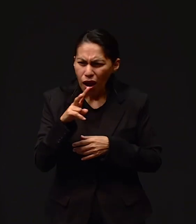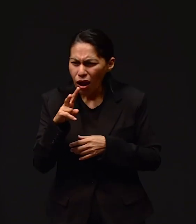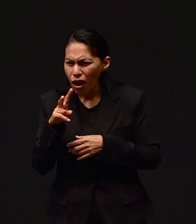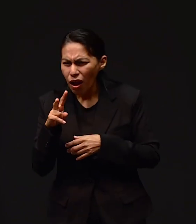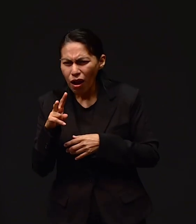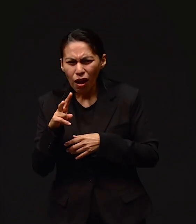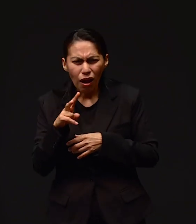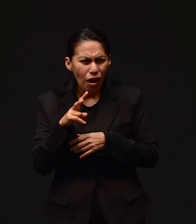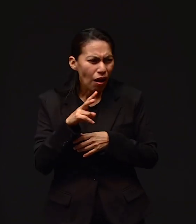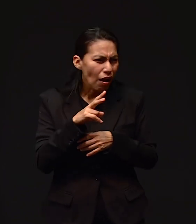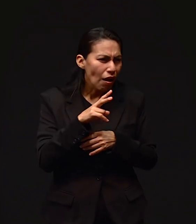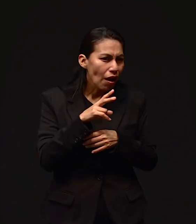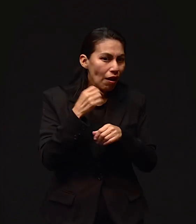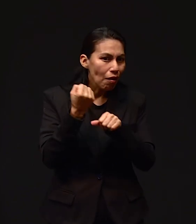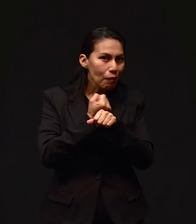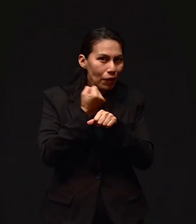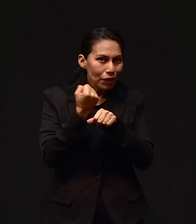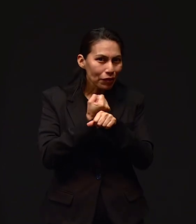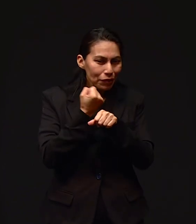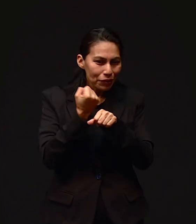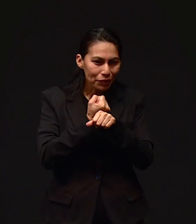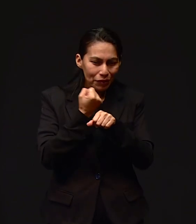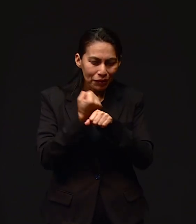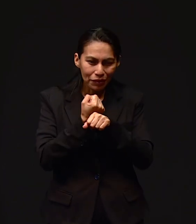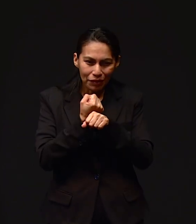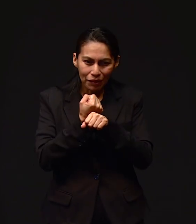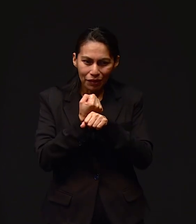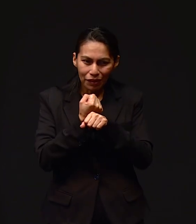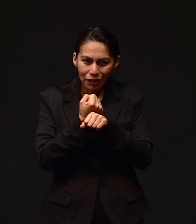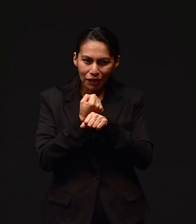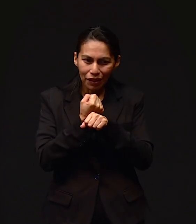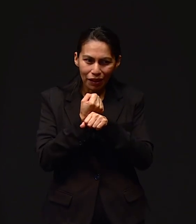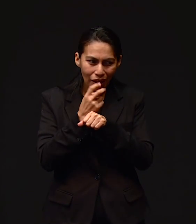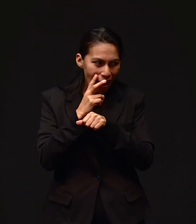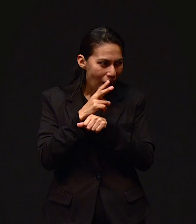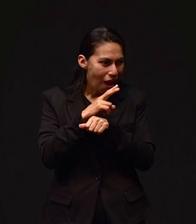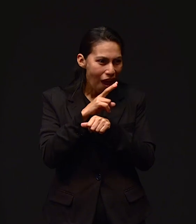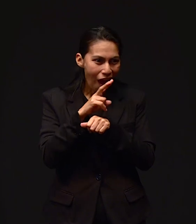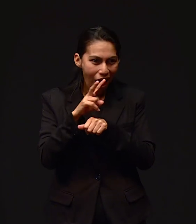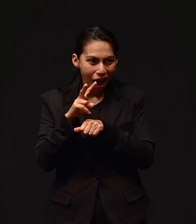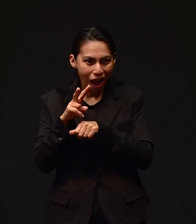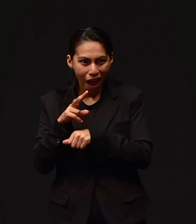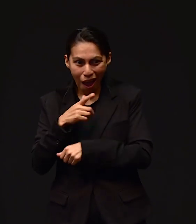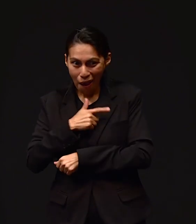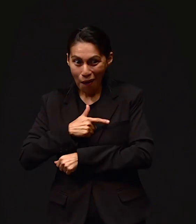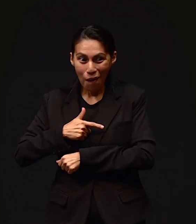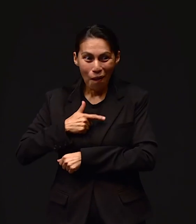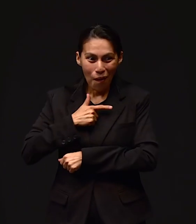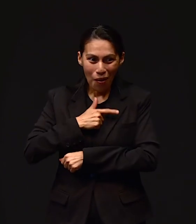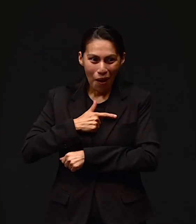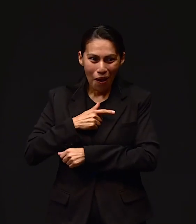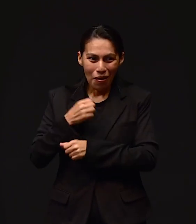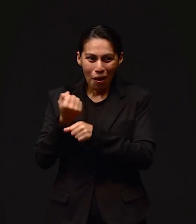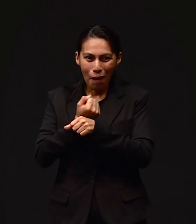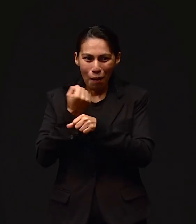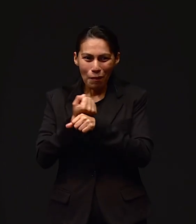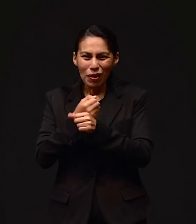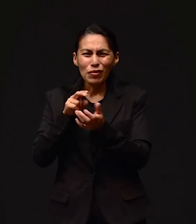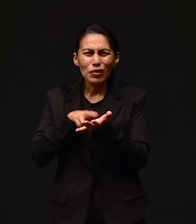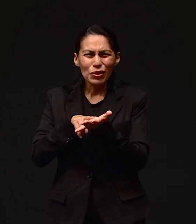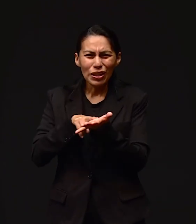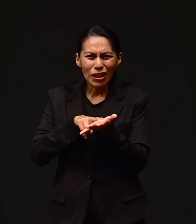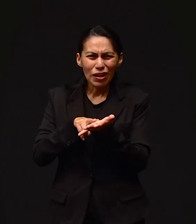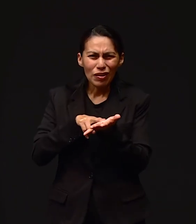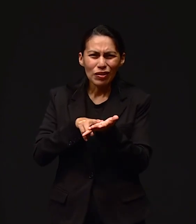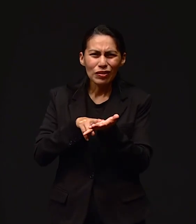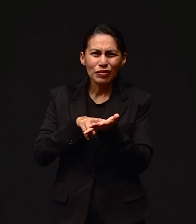Y pasamos por la sección de zapatos. Y entonces al pasar así viendo, viendo. Ay, me gustaron unos zapatos color negros